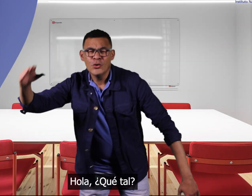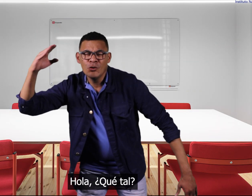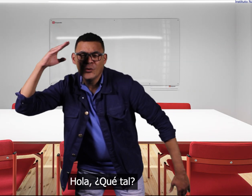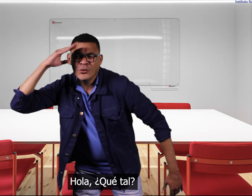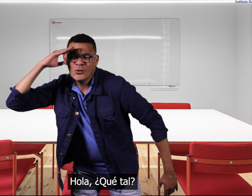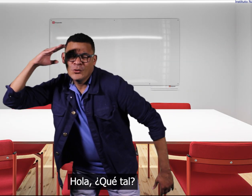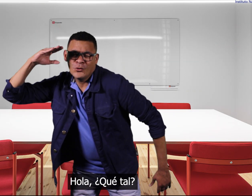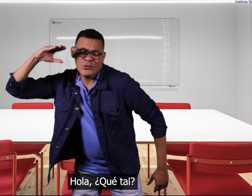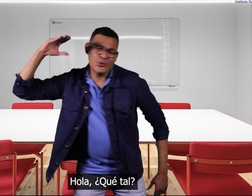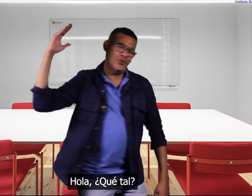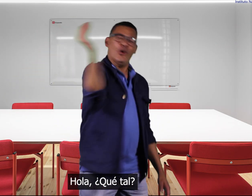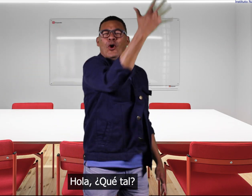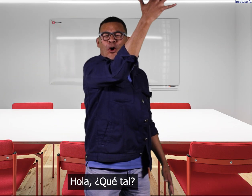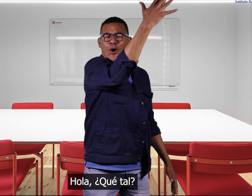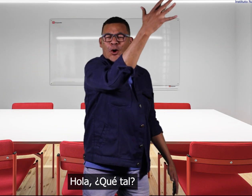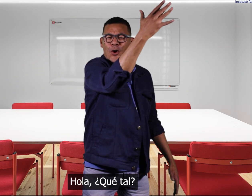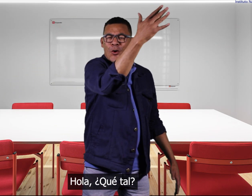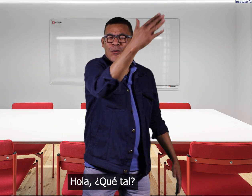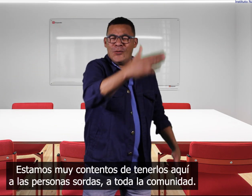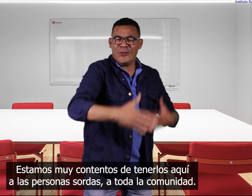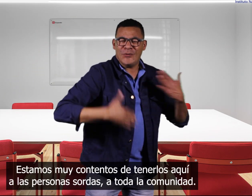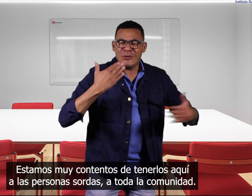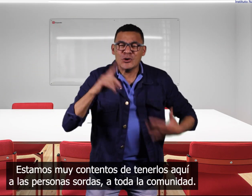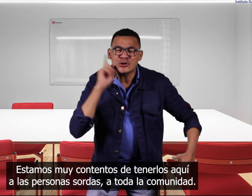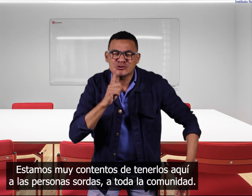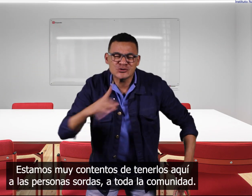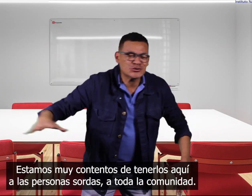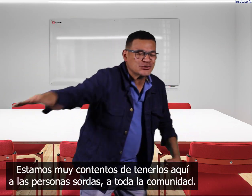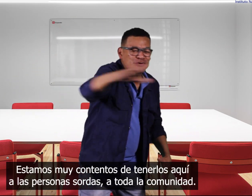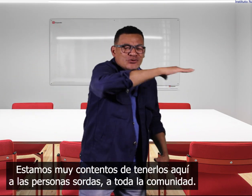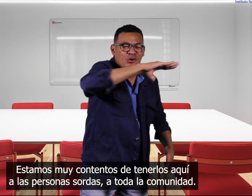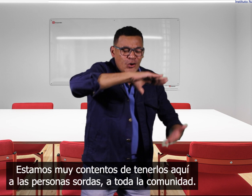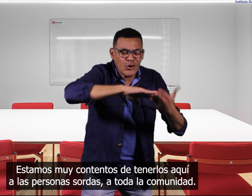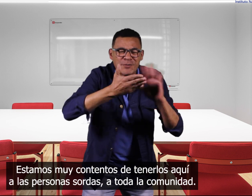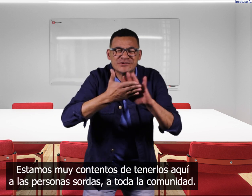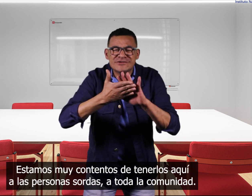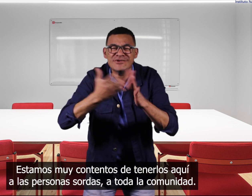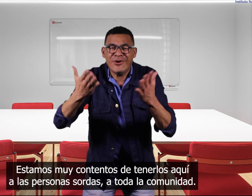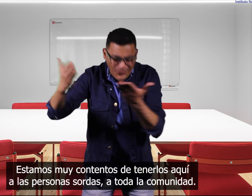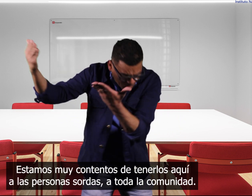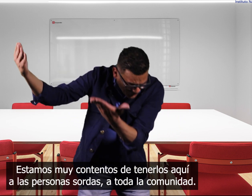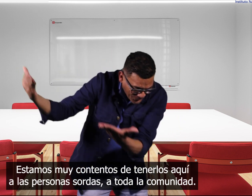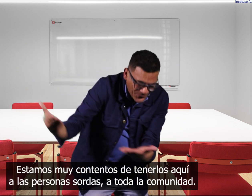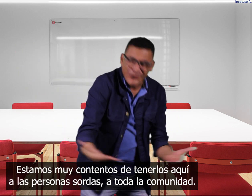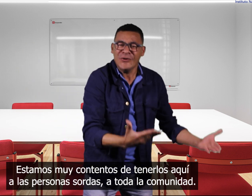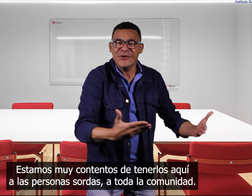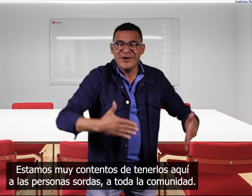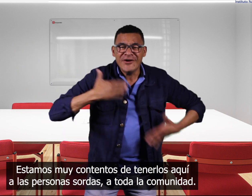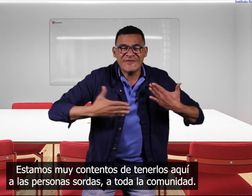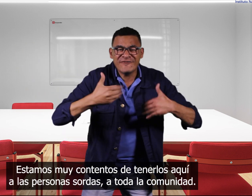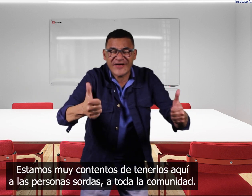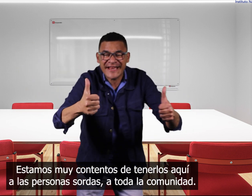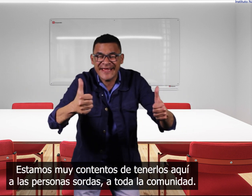hola qué tal estamos muy contentos de tenerlos aquí a las personas sordas a toda la comunidad